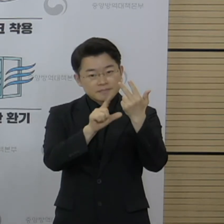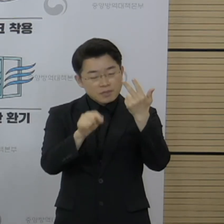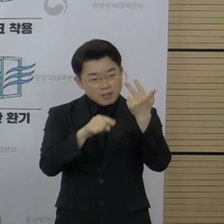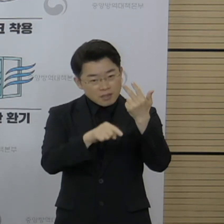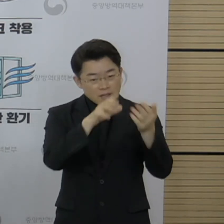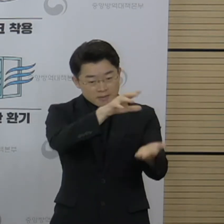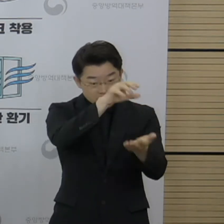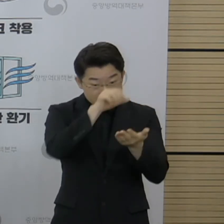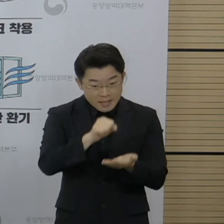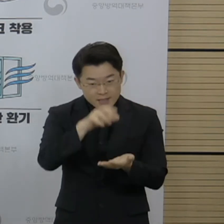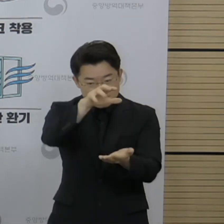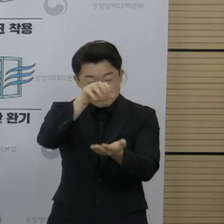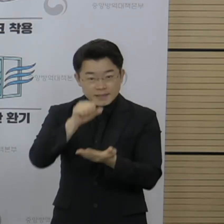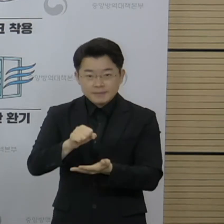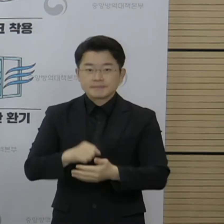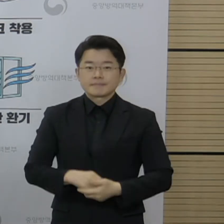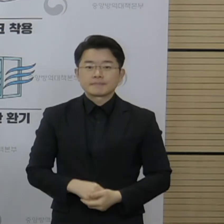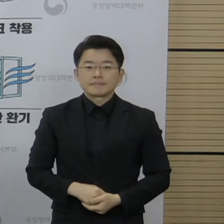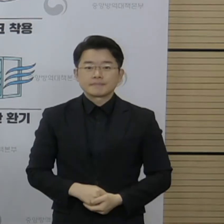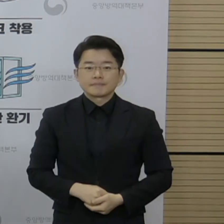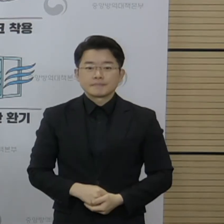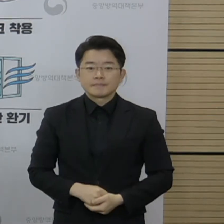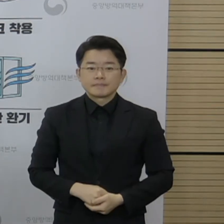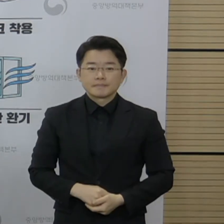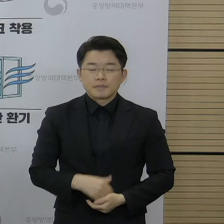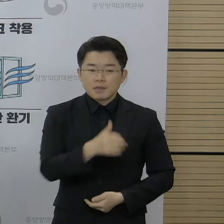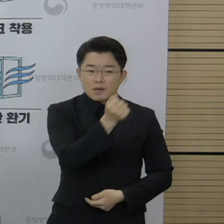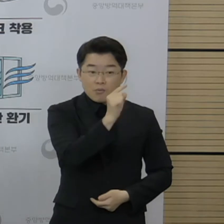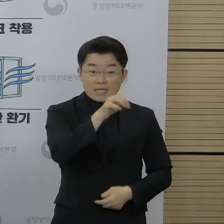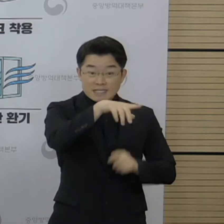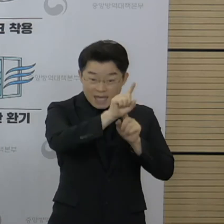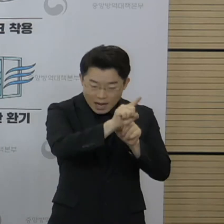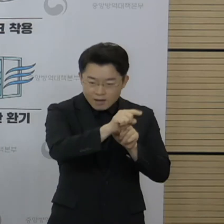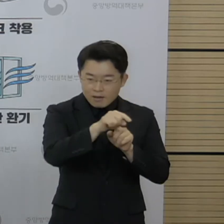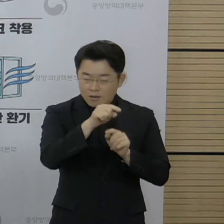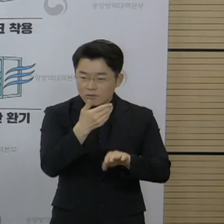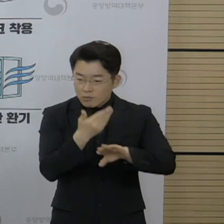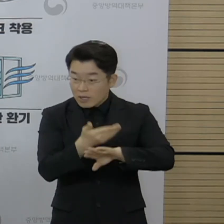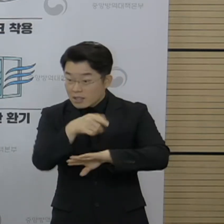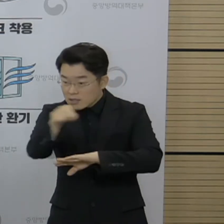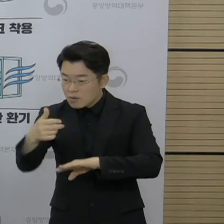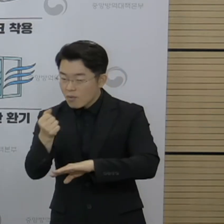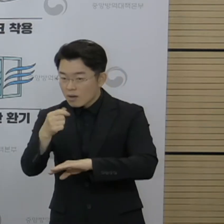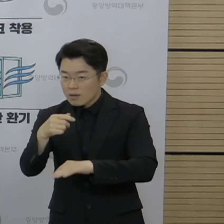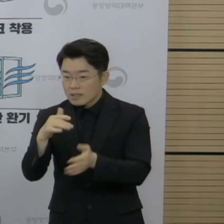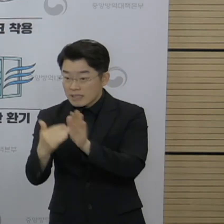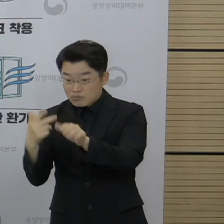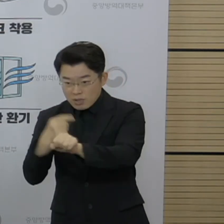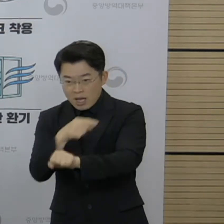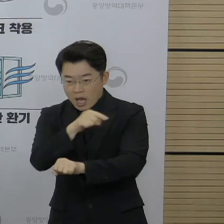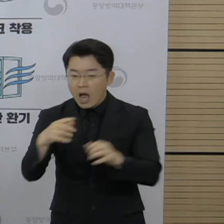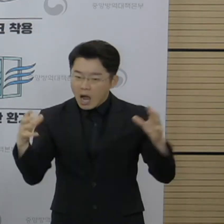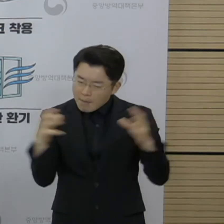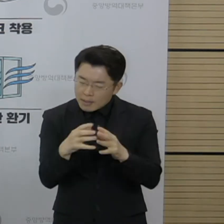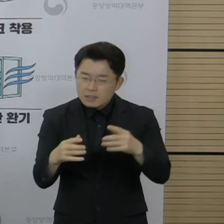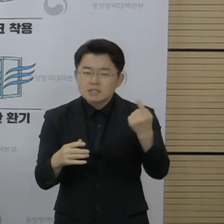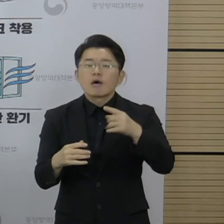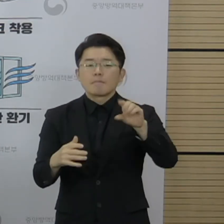공급될 예정이며 화이자 백신을 포함하여 1천만 회분의 백신이 도입될 예정입니다.